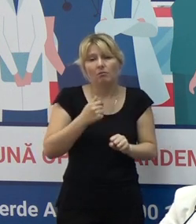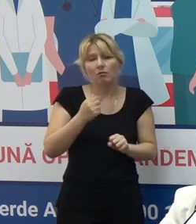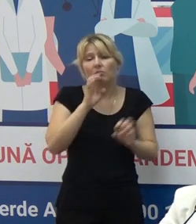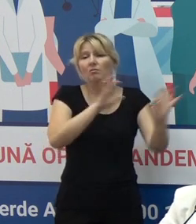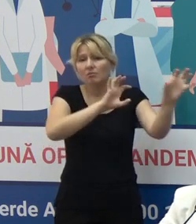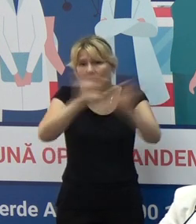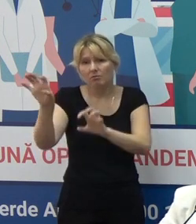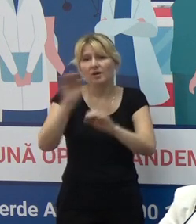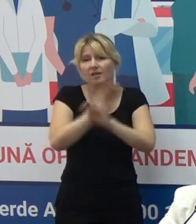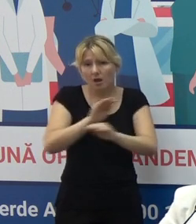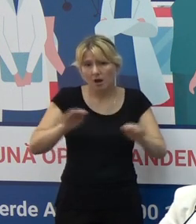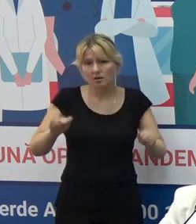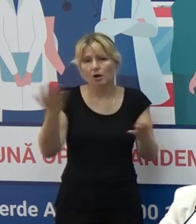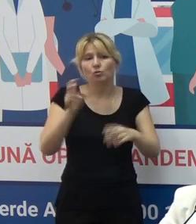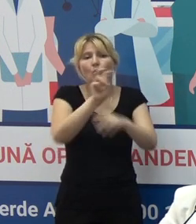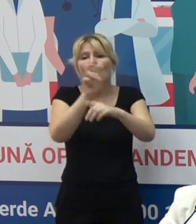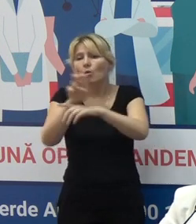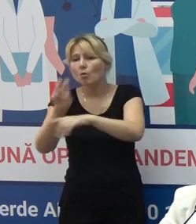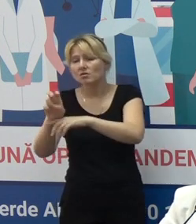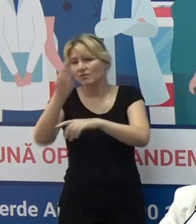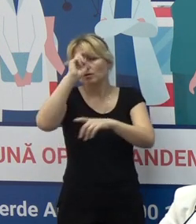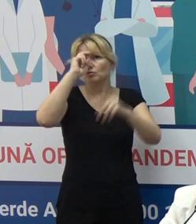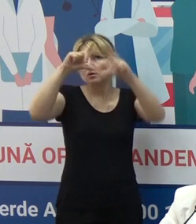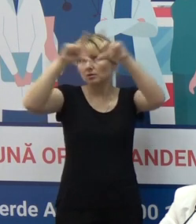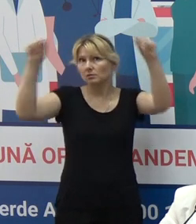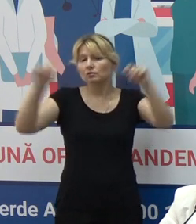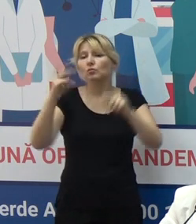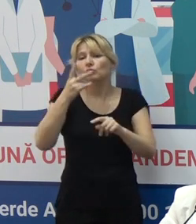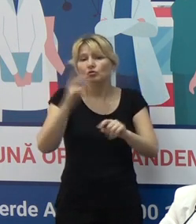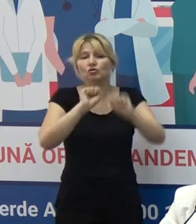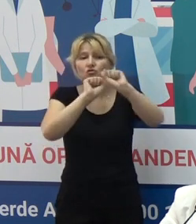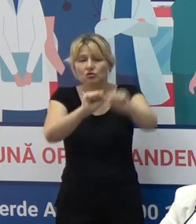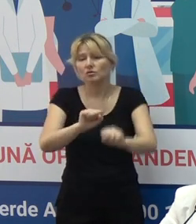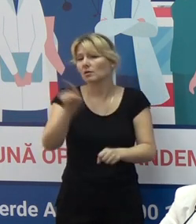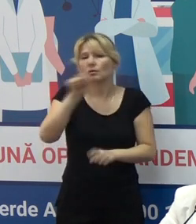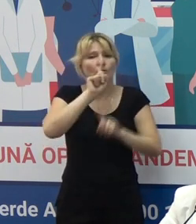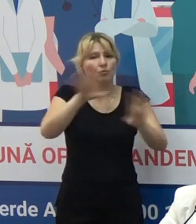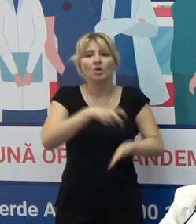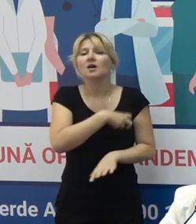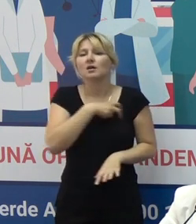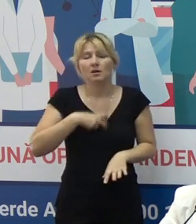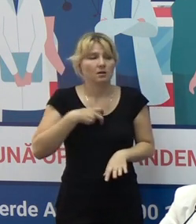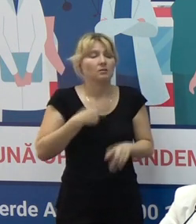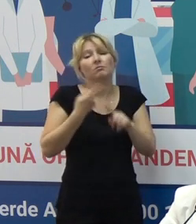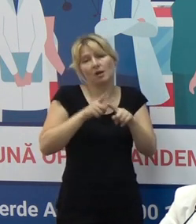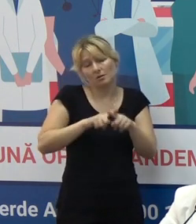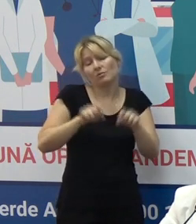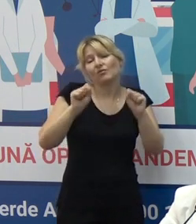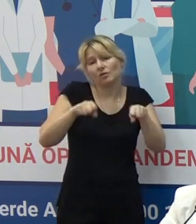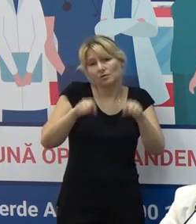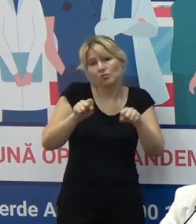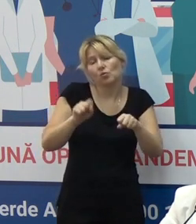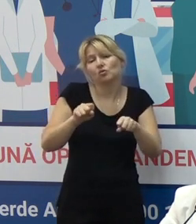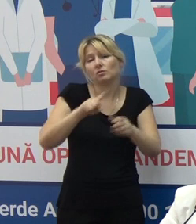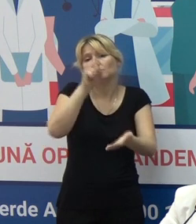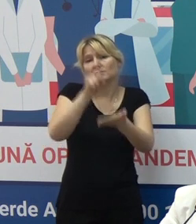instituțiile educaționale sunt protejați și nu sunt supuși riscului. Acest lucru este posibil doar